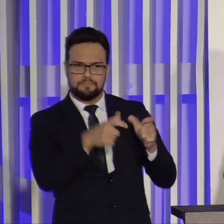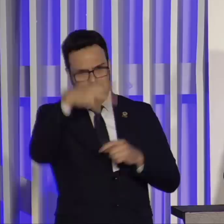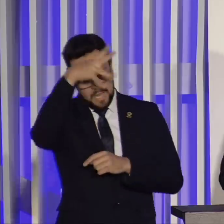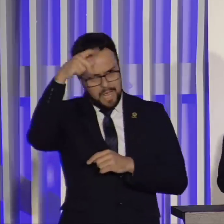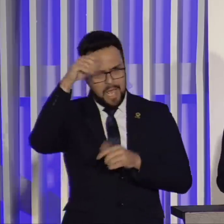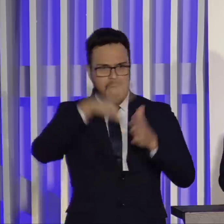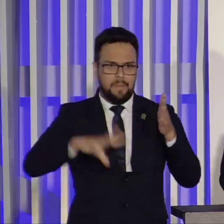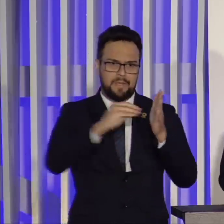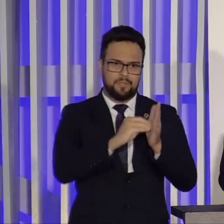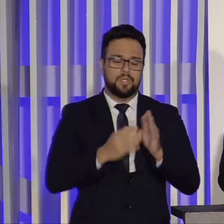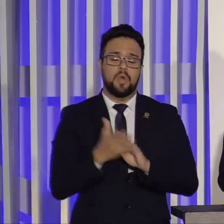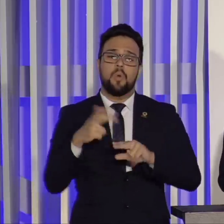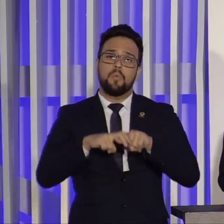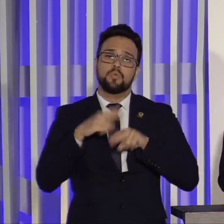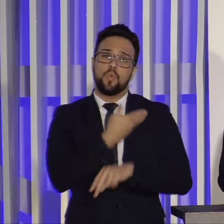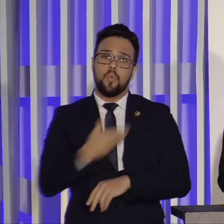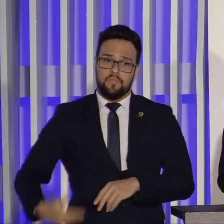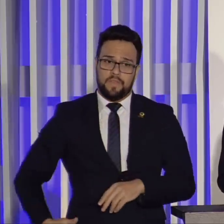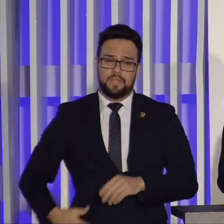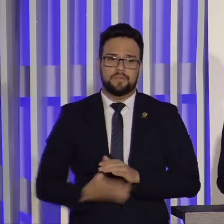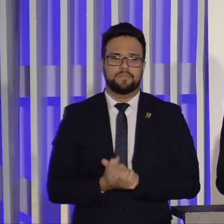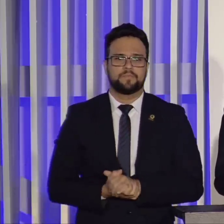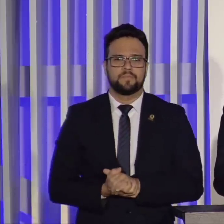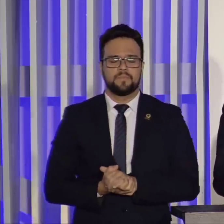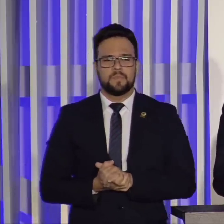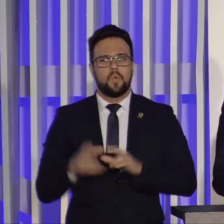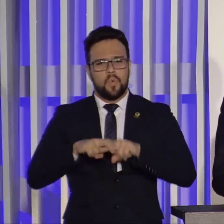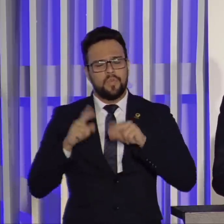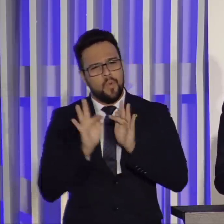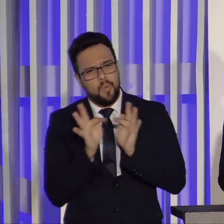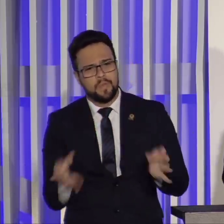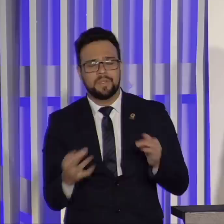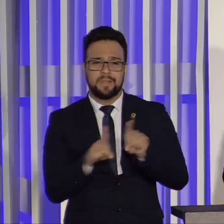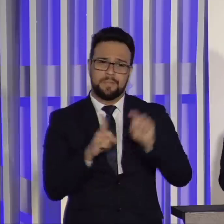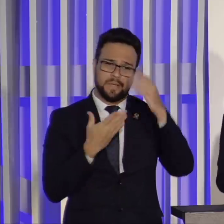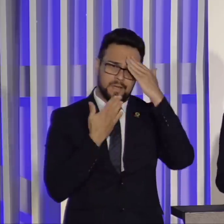Um governo, então, que com humildade e gratidão